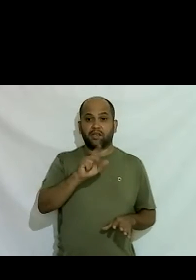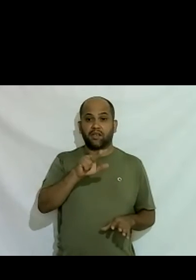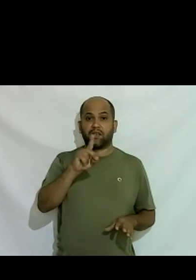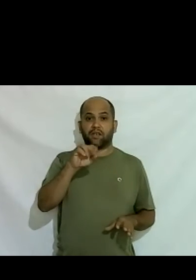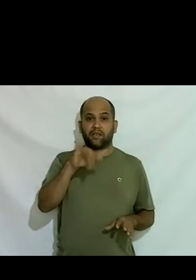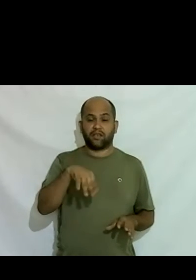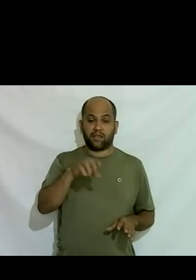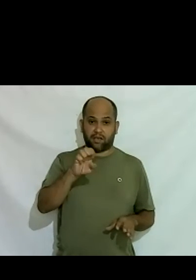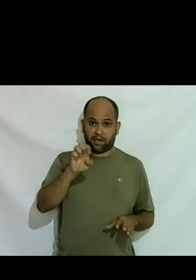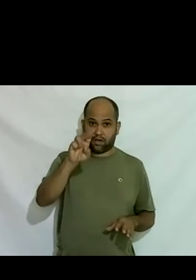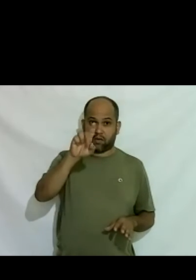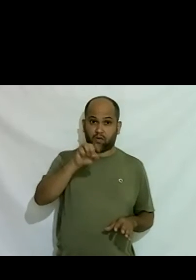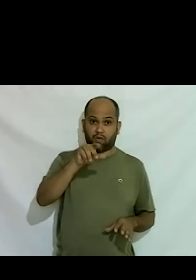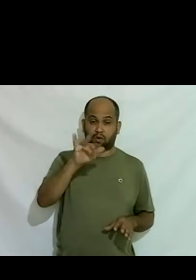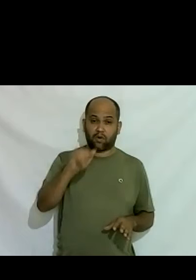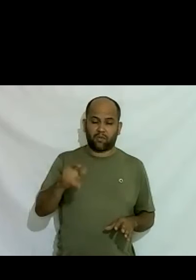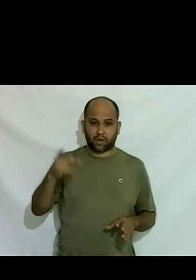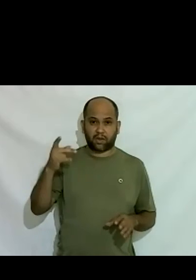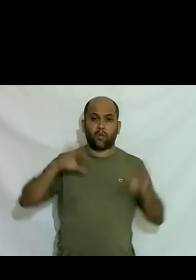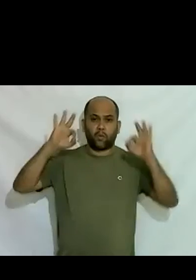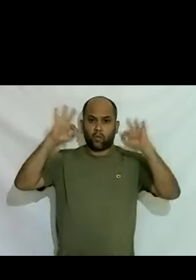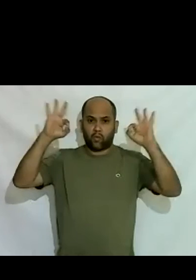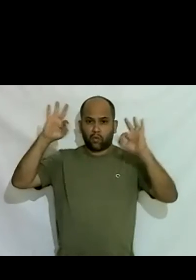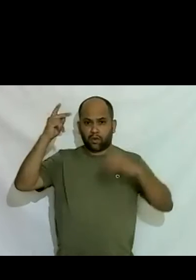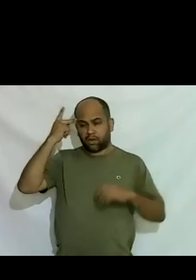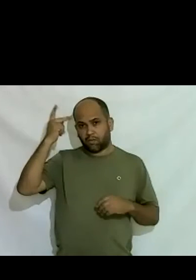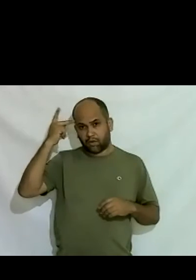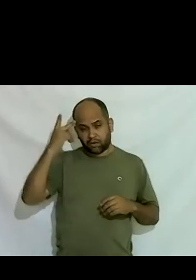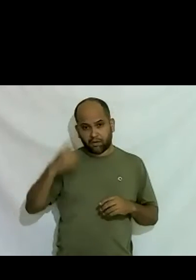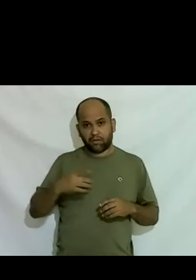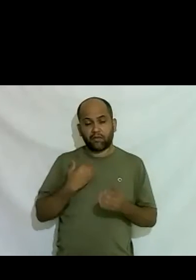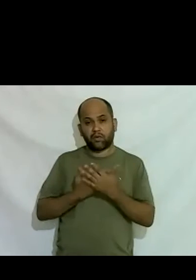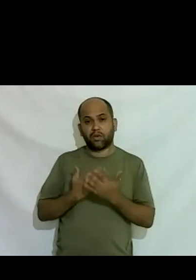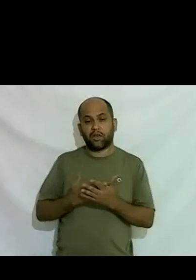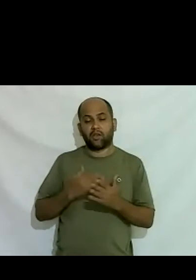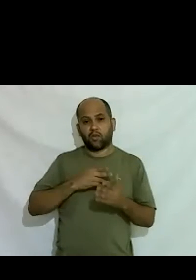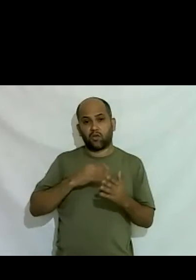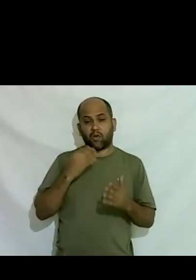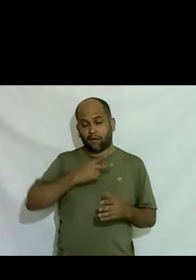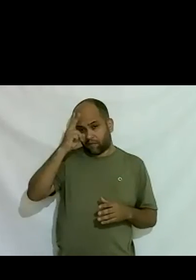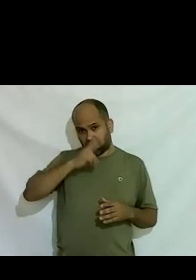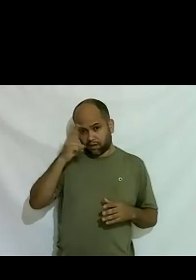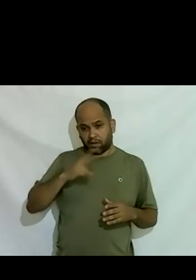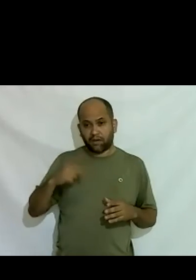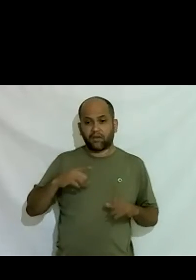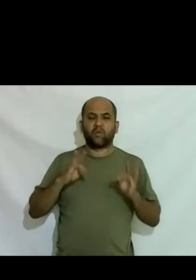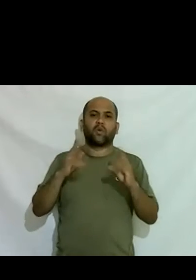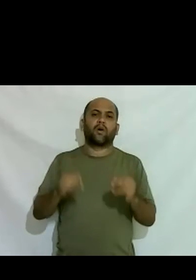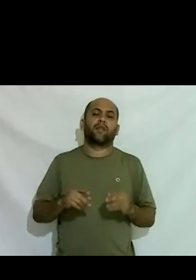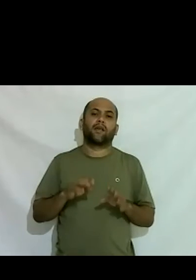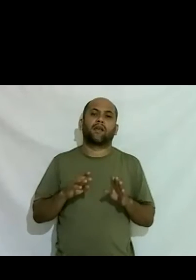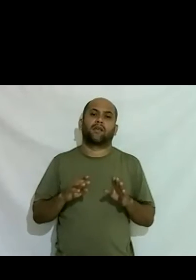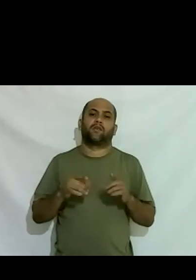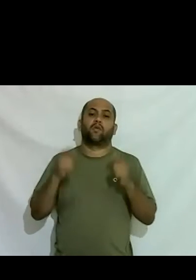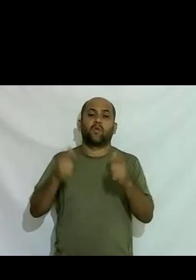estudei nas melhores escolas fiz direito na PUC tive todas as portas abertas todos os privilégios